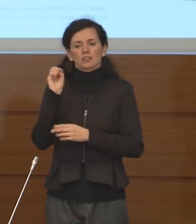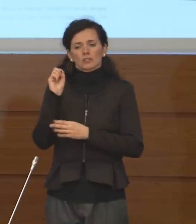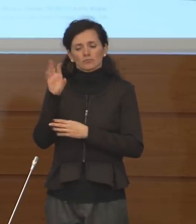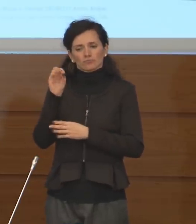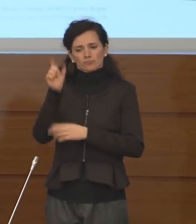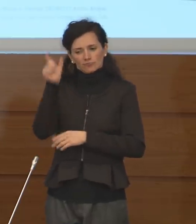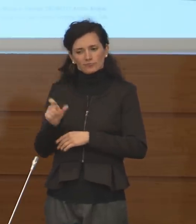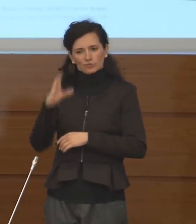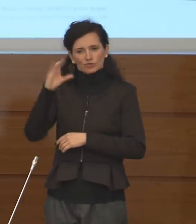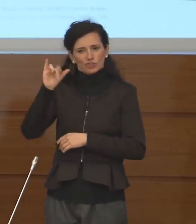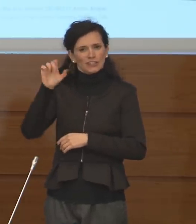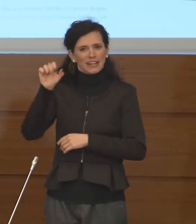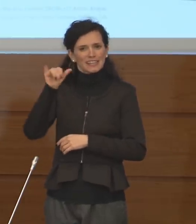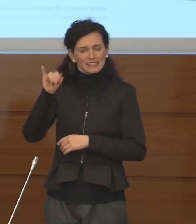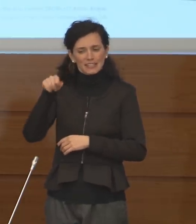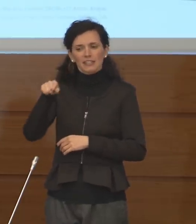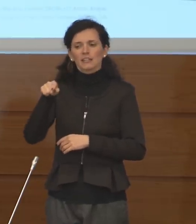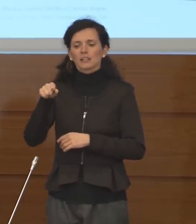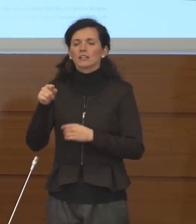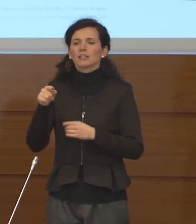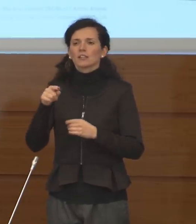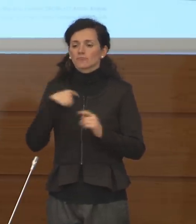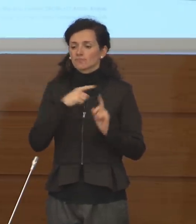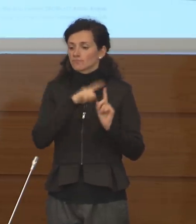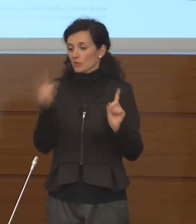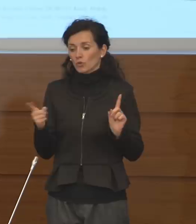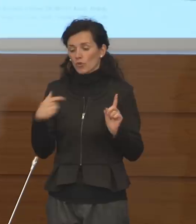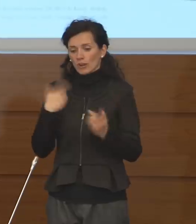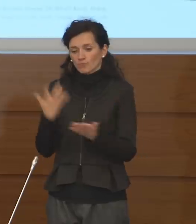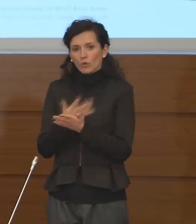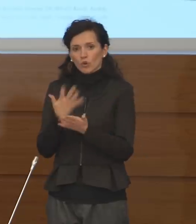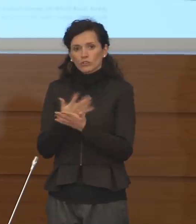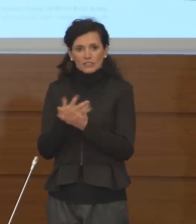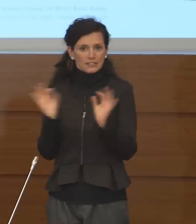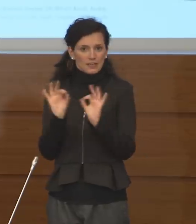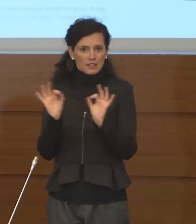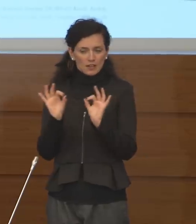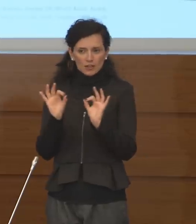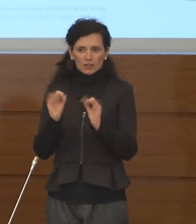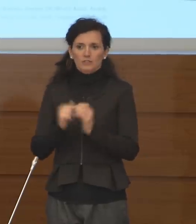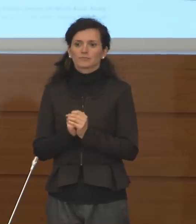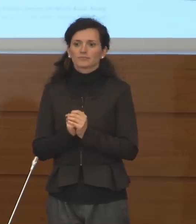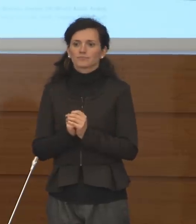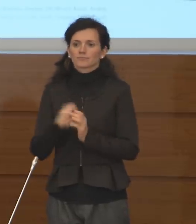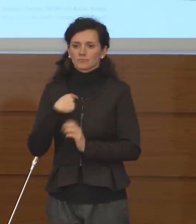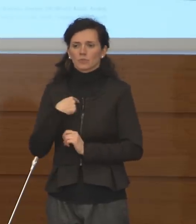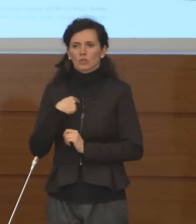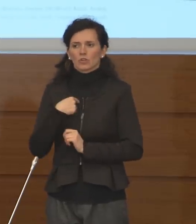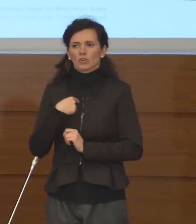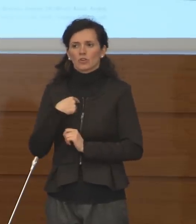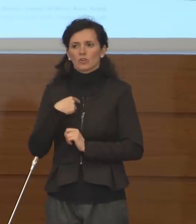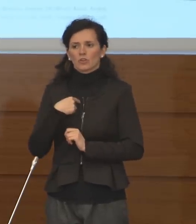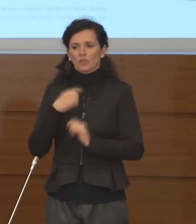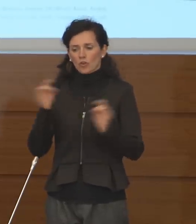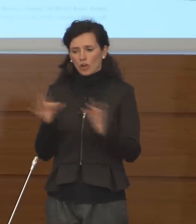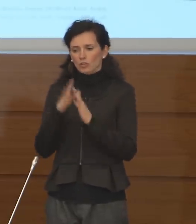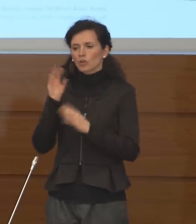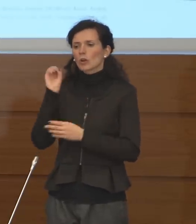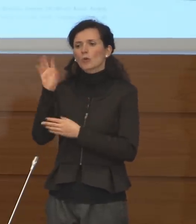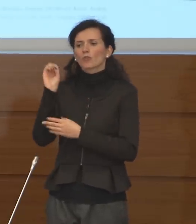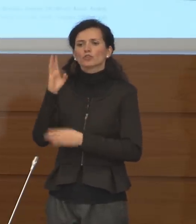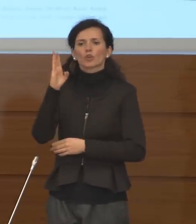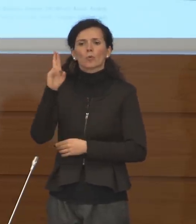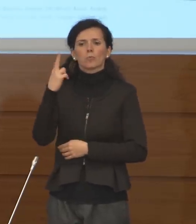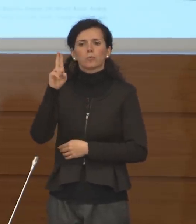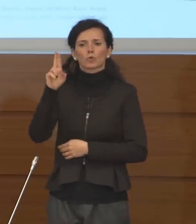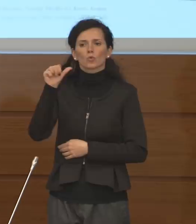io non ho avuto notizie perché ho chiesto anche oggi pomeriggio al professor Brusaferro,